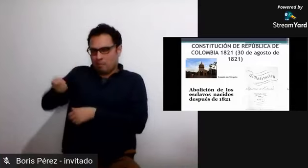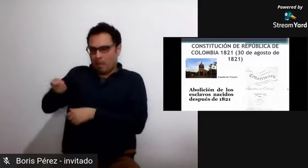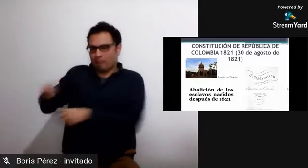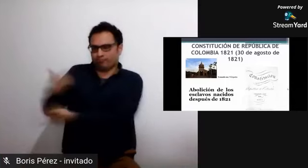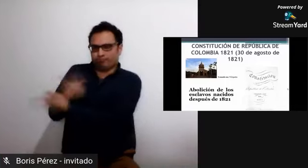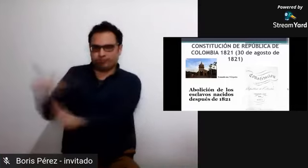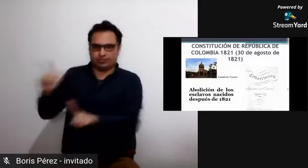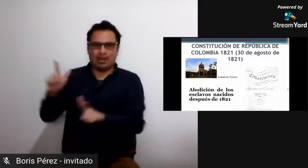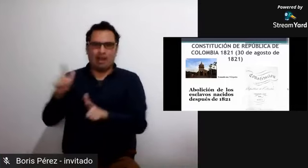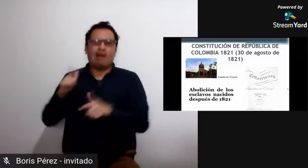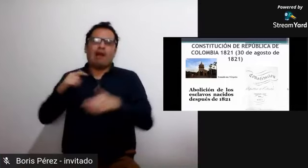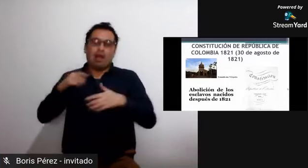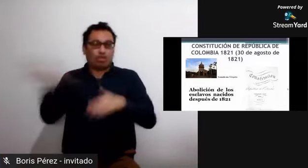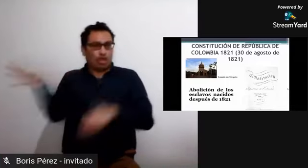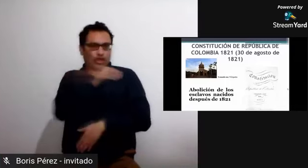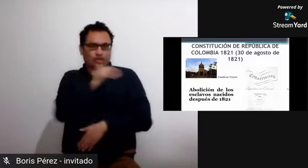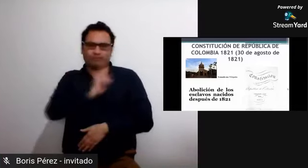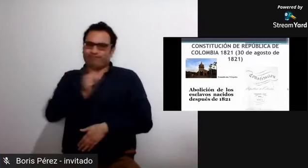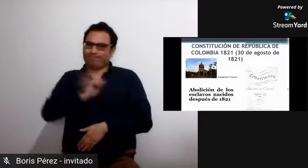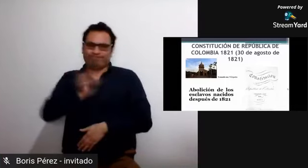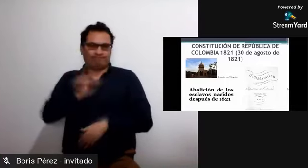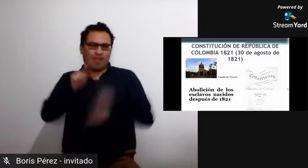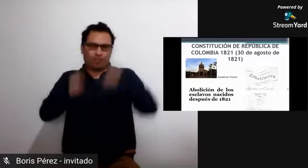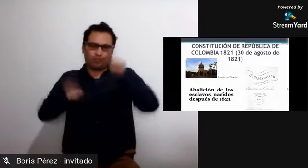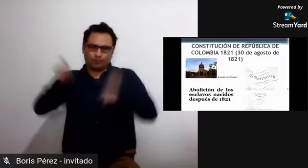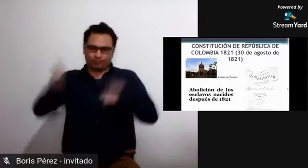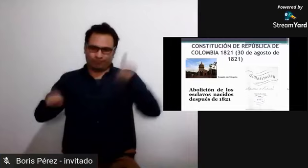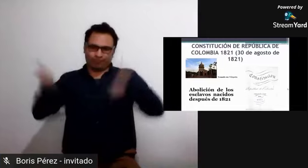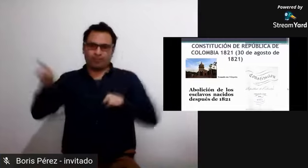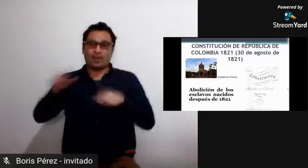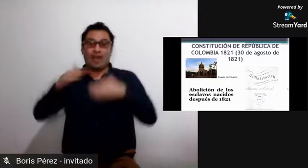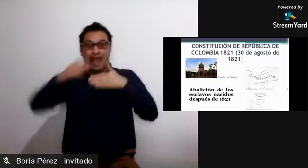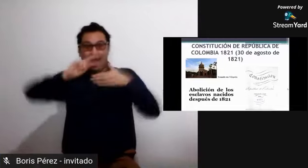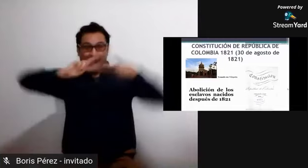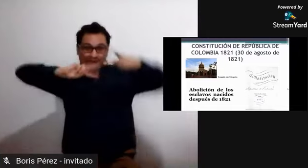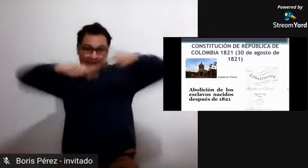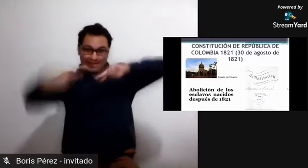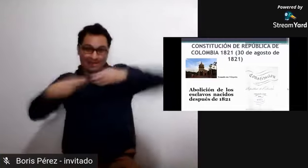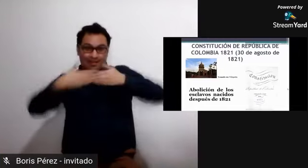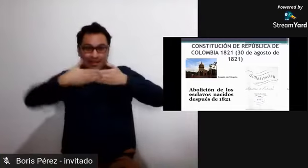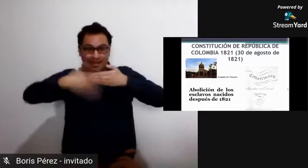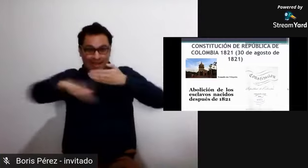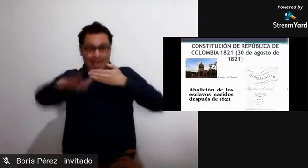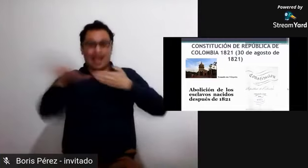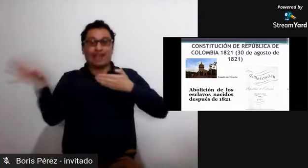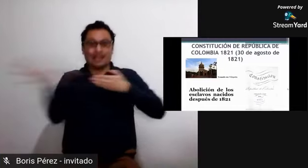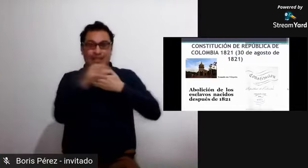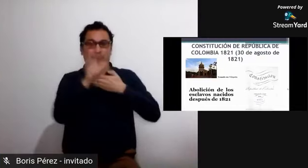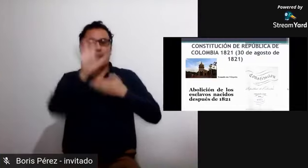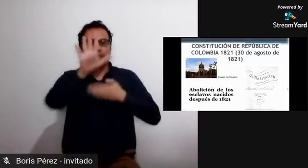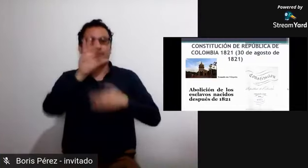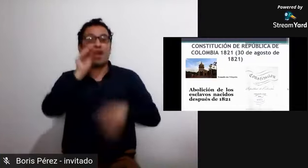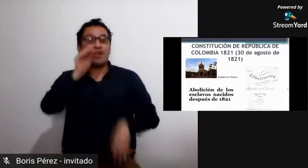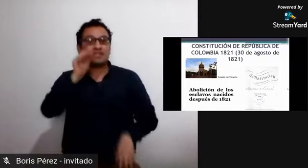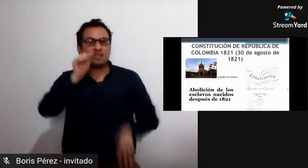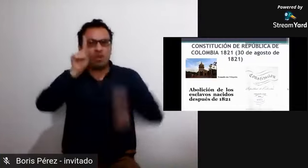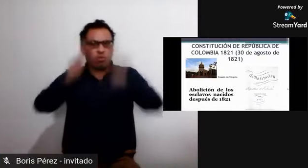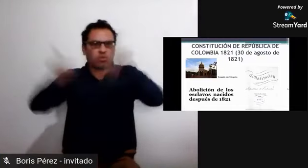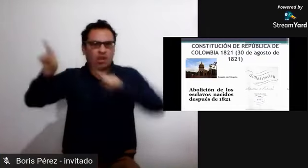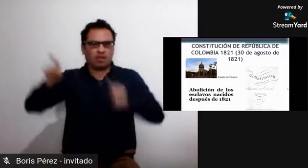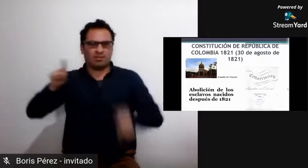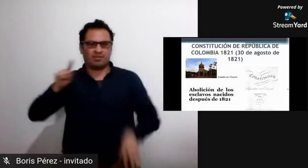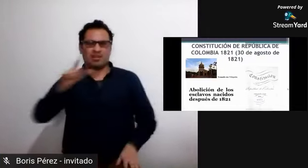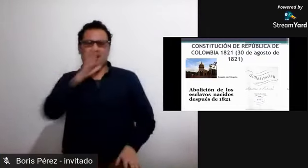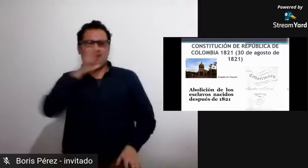otros procesos pendientes, que era la manumisión o negociar con su patrón